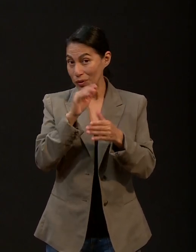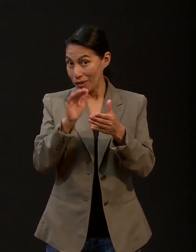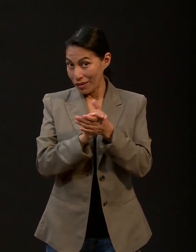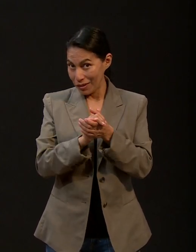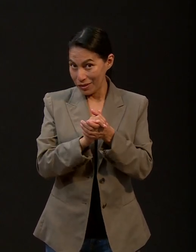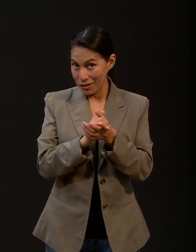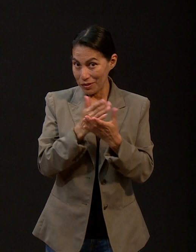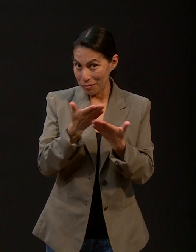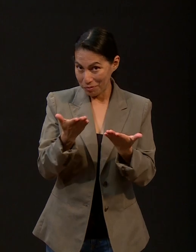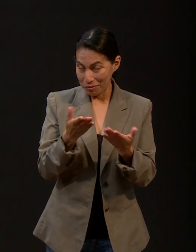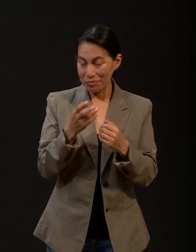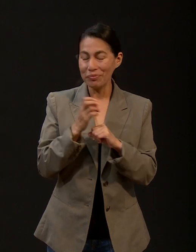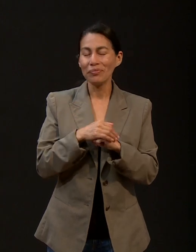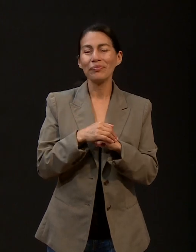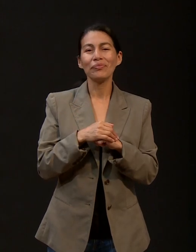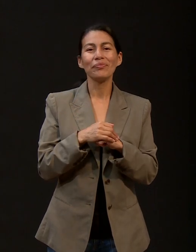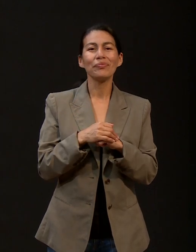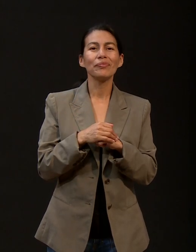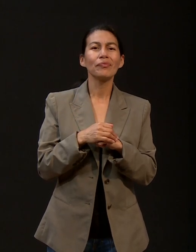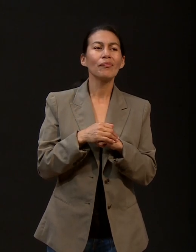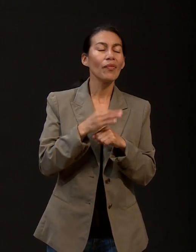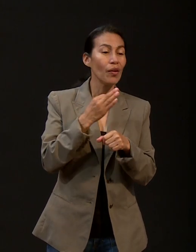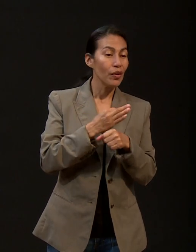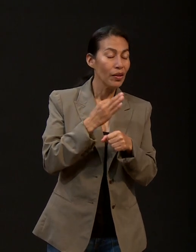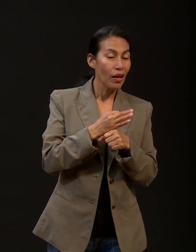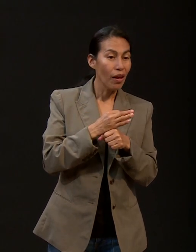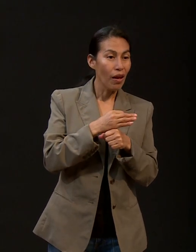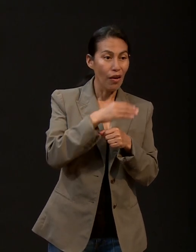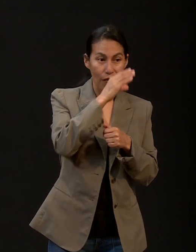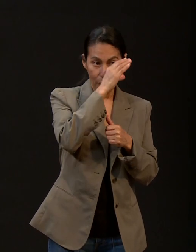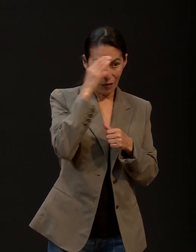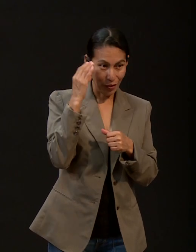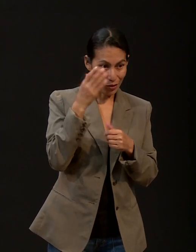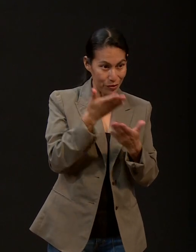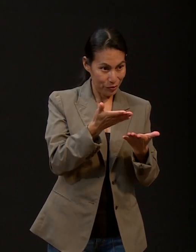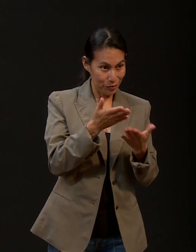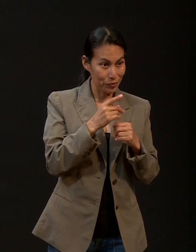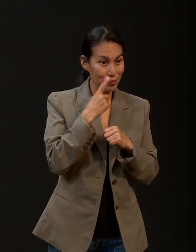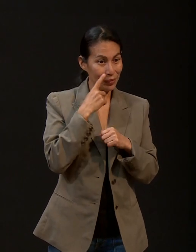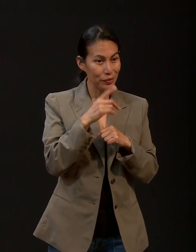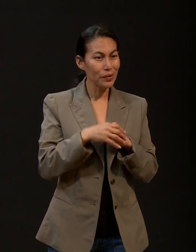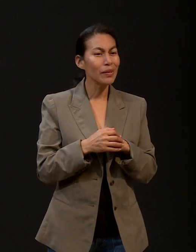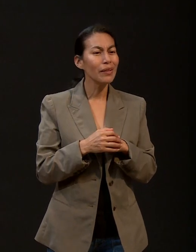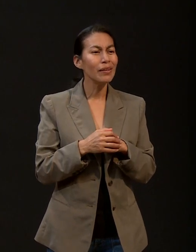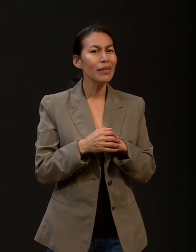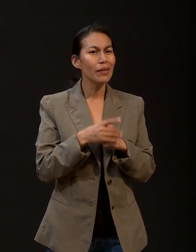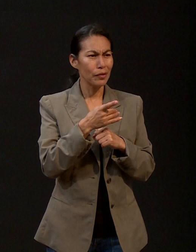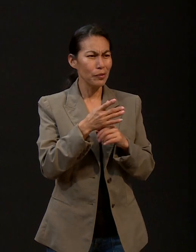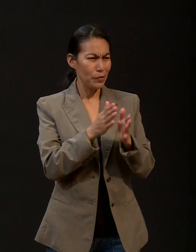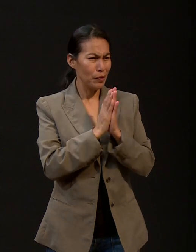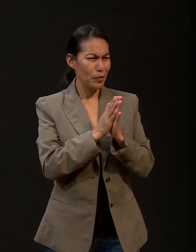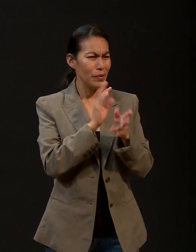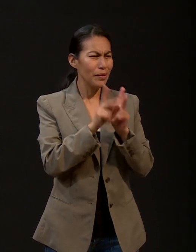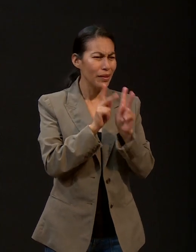Definitivamente. Van a pasar algunas fotos que nos van a mostrar algo de tu familia. ¿Puedes contarnos algo al respecto? Sí, pastor.